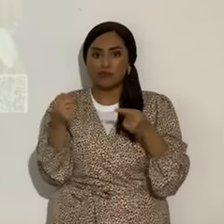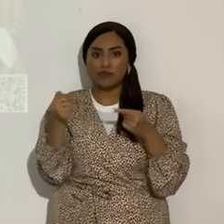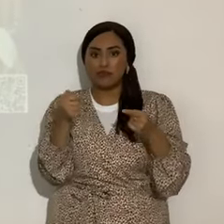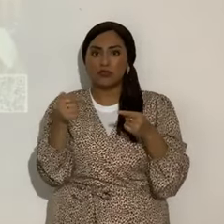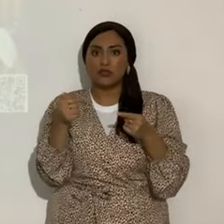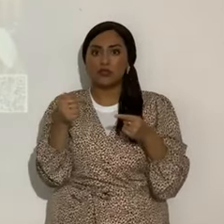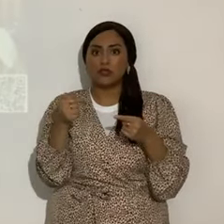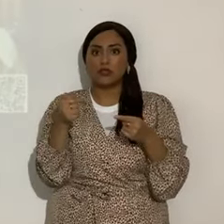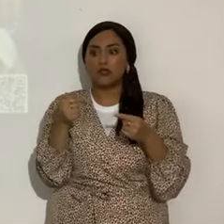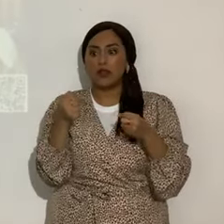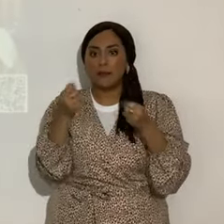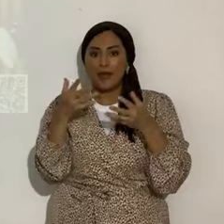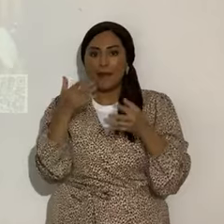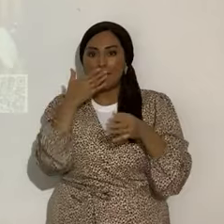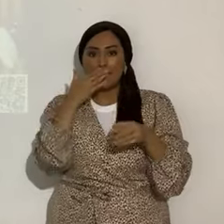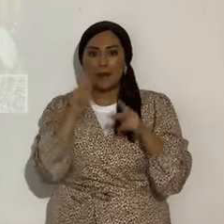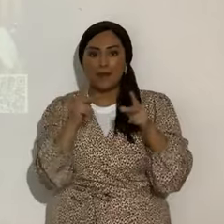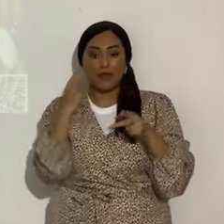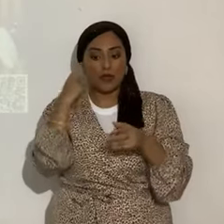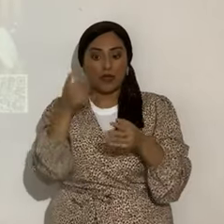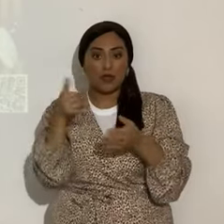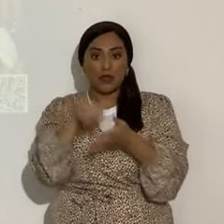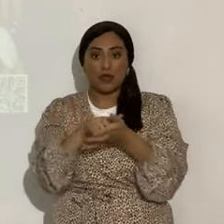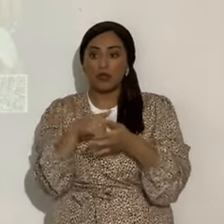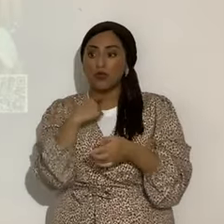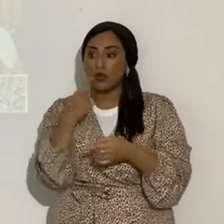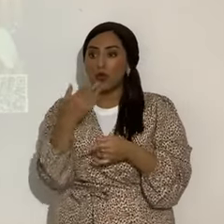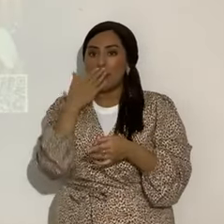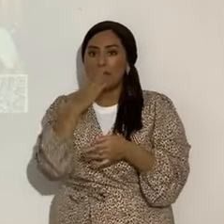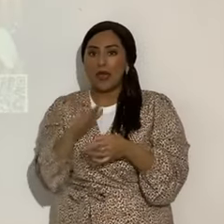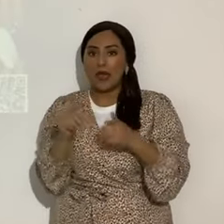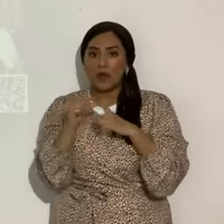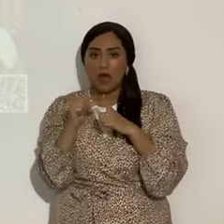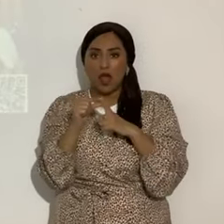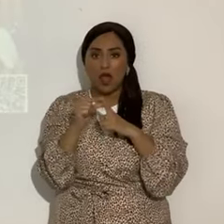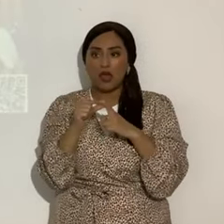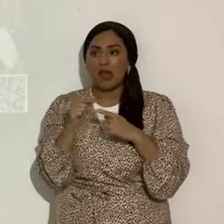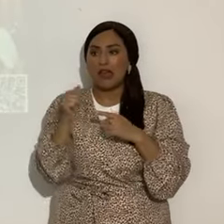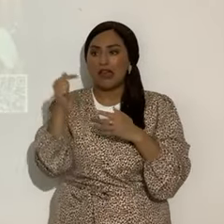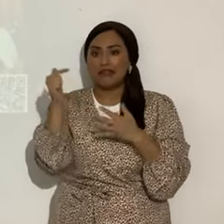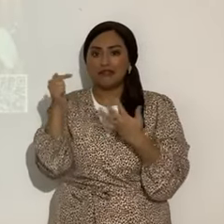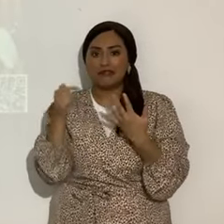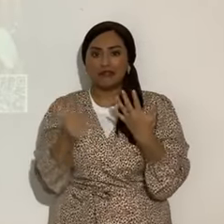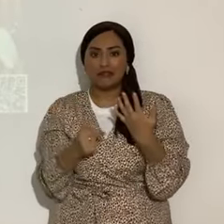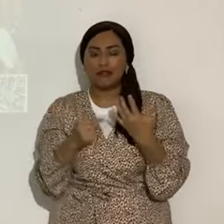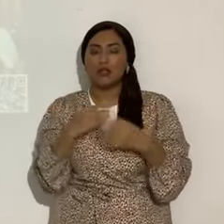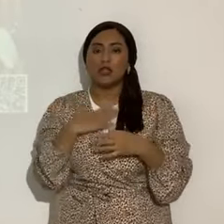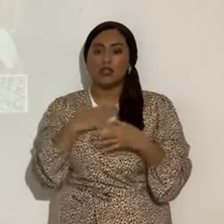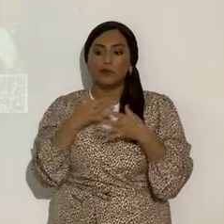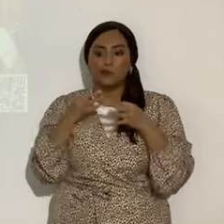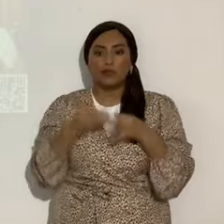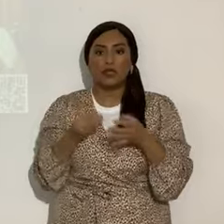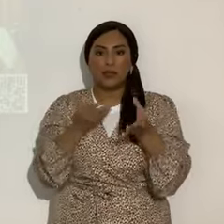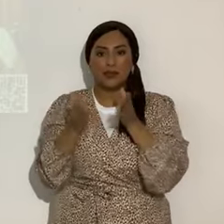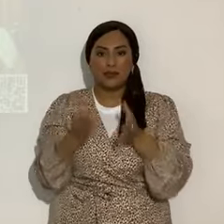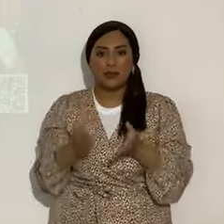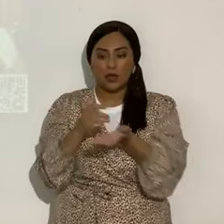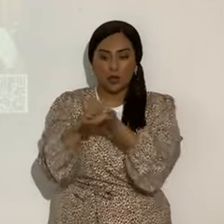hablando satanistas. Cuando descolgaban el teléfono y les decían groserías, etcétera, etcétera. Entonces, por eso decidí que se quitara la consejería.